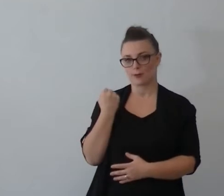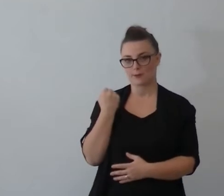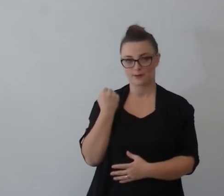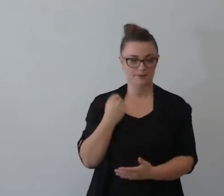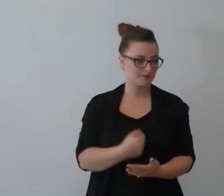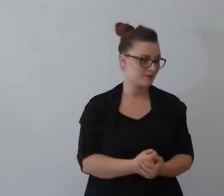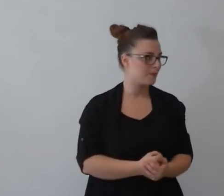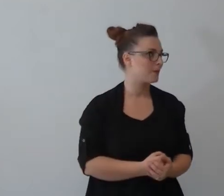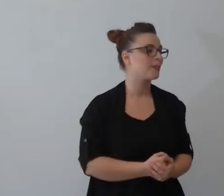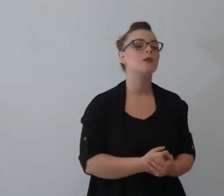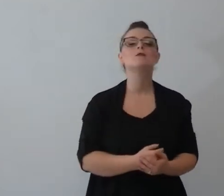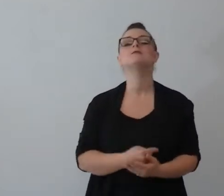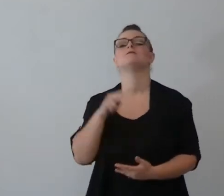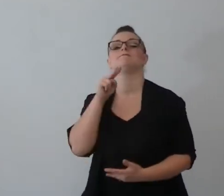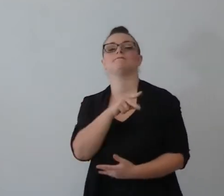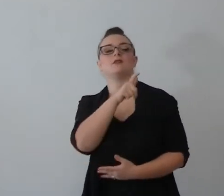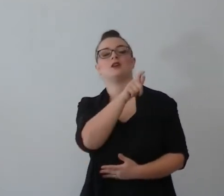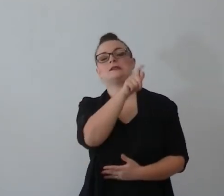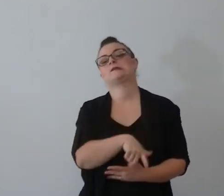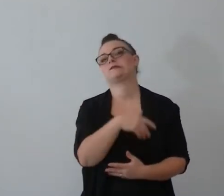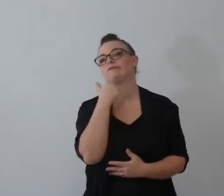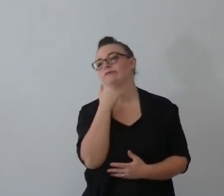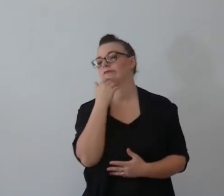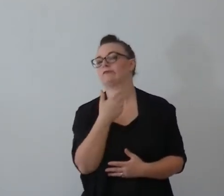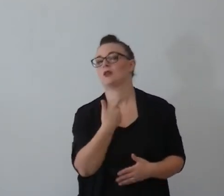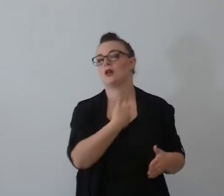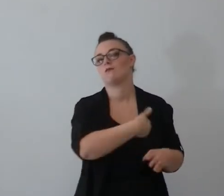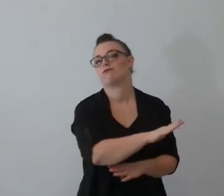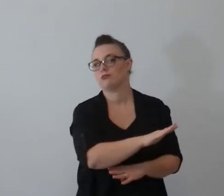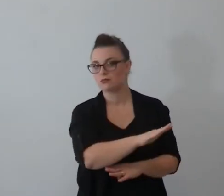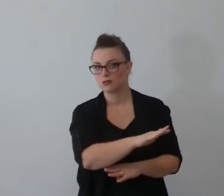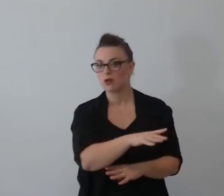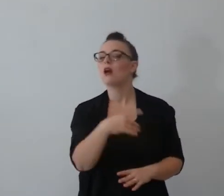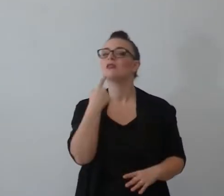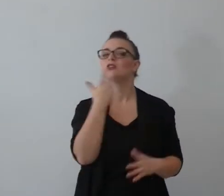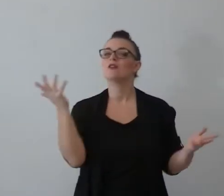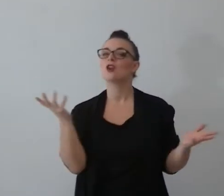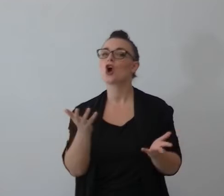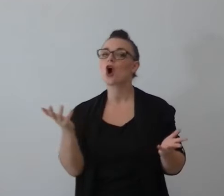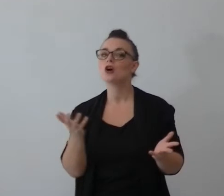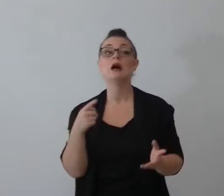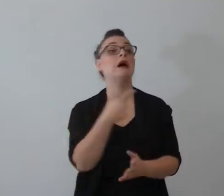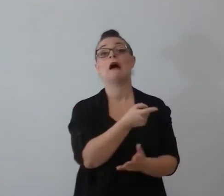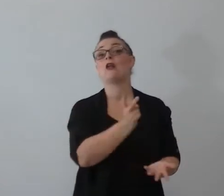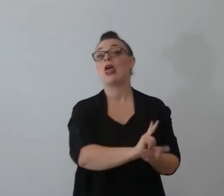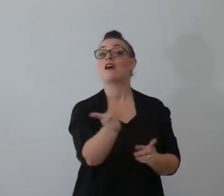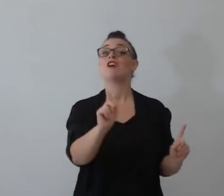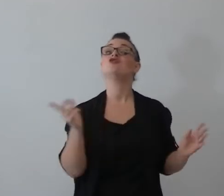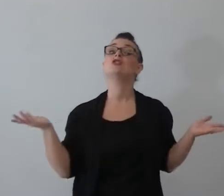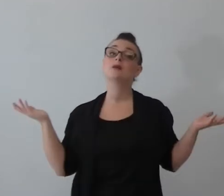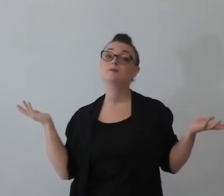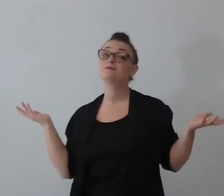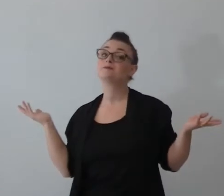non gli stava più bene l'amore dicevano guardate questa donna non era la virginia al patrimonio